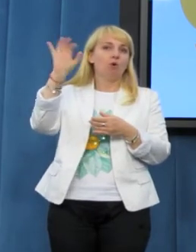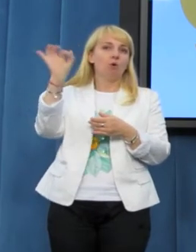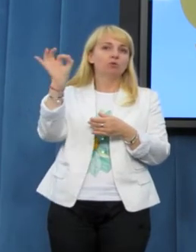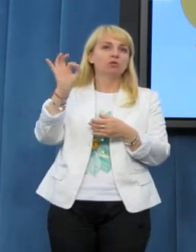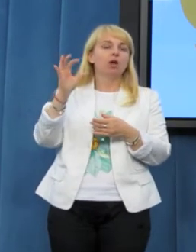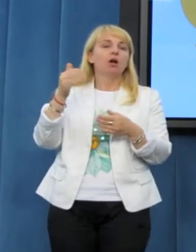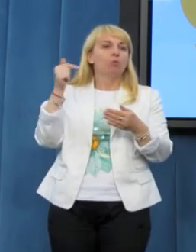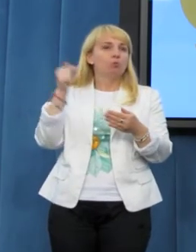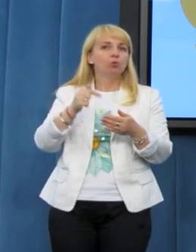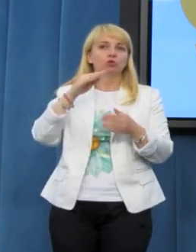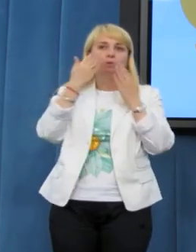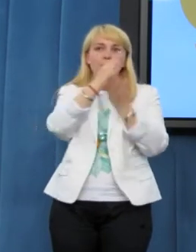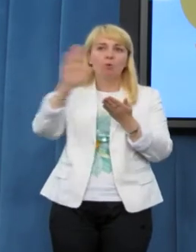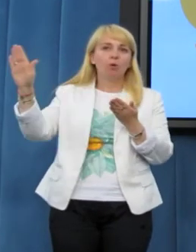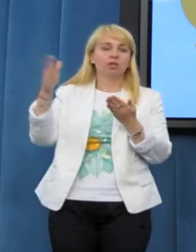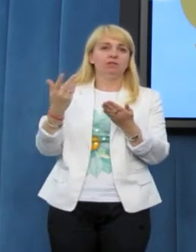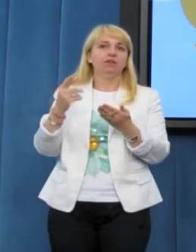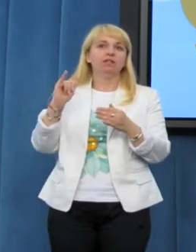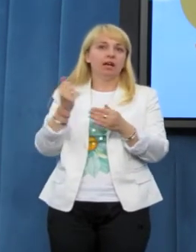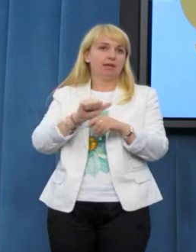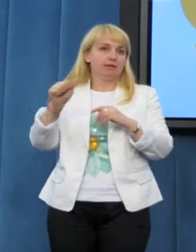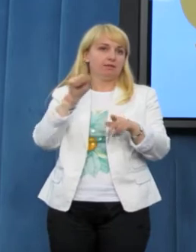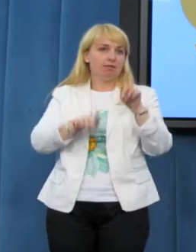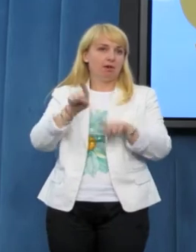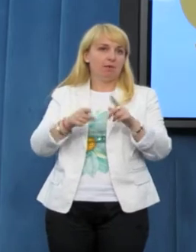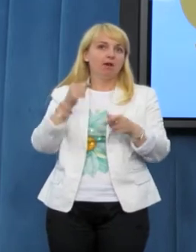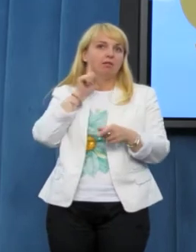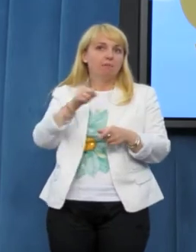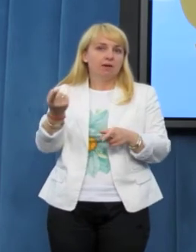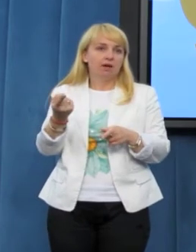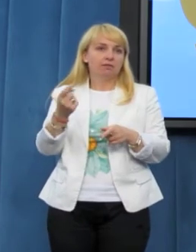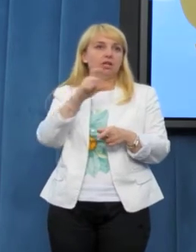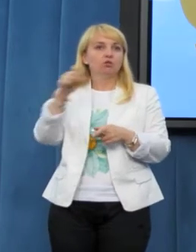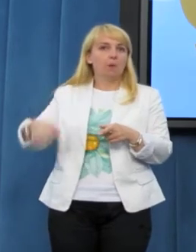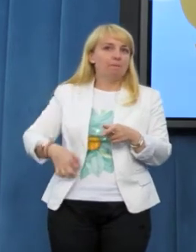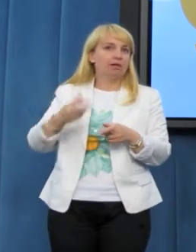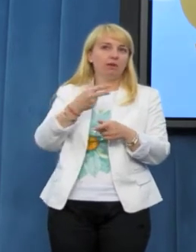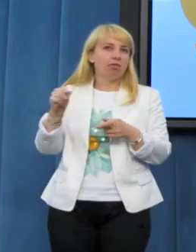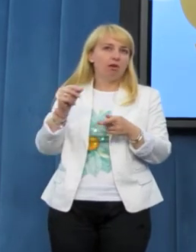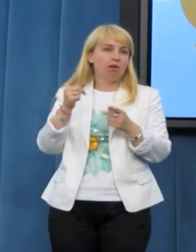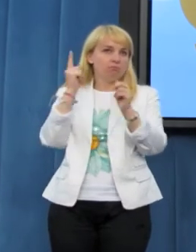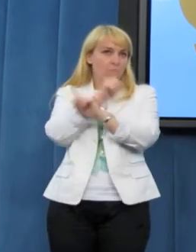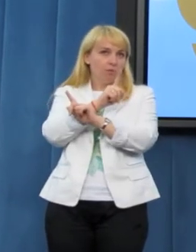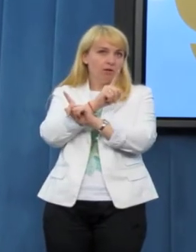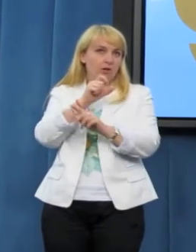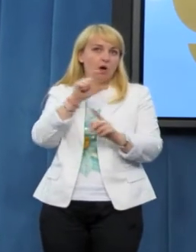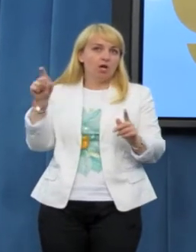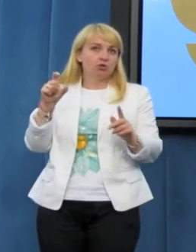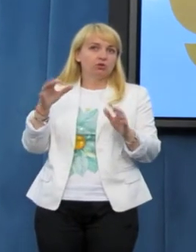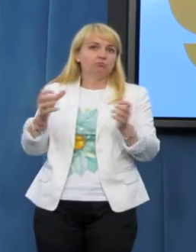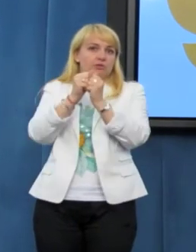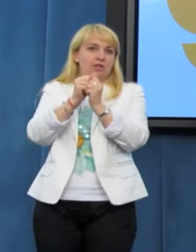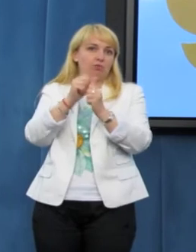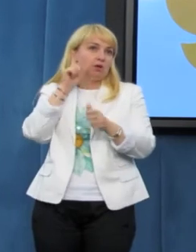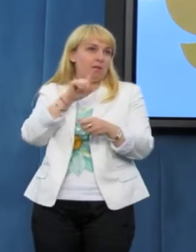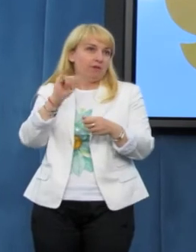rzeczywistość, a nie ją kreować? Czy Pani się te role nie pomyliły, czy się odnajduje odpowiednio w CBOS-ie?